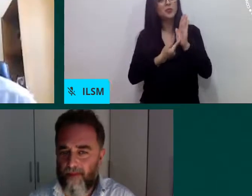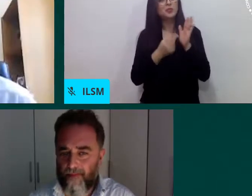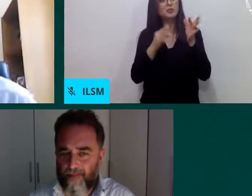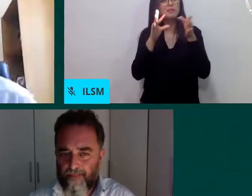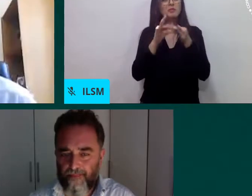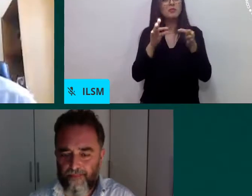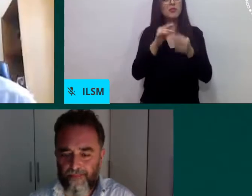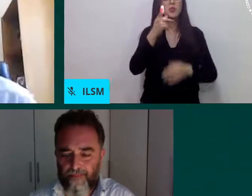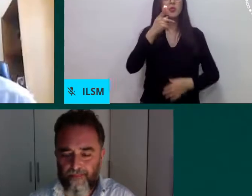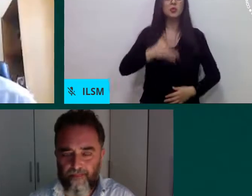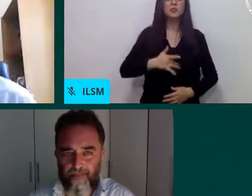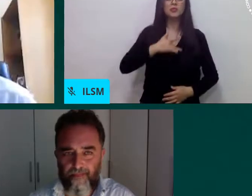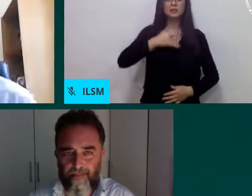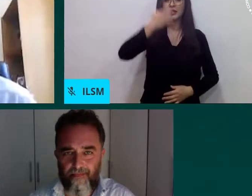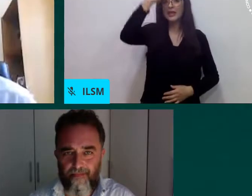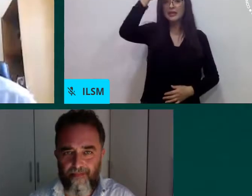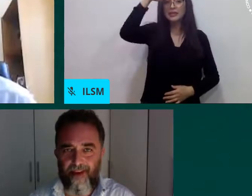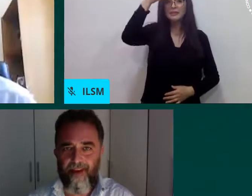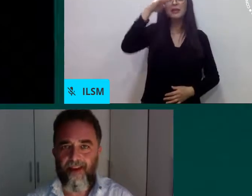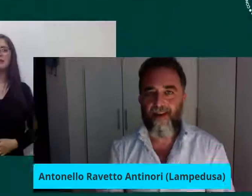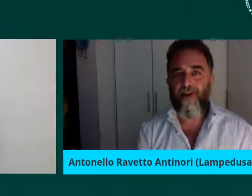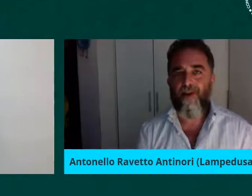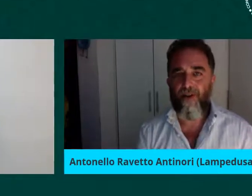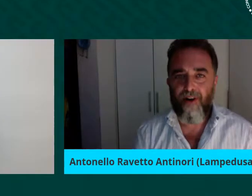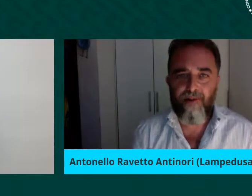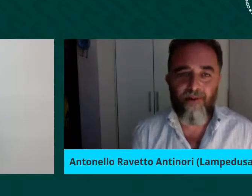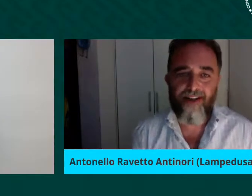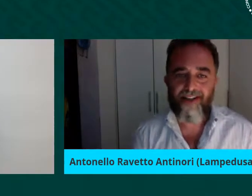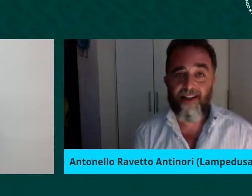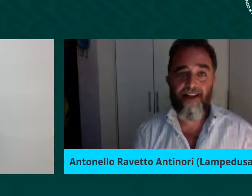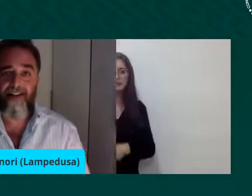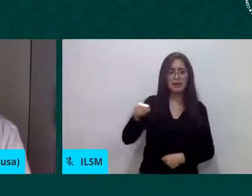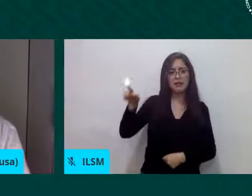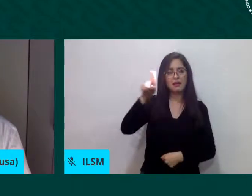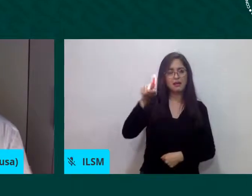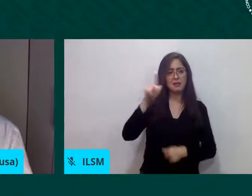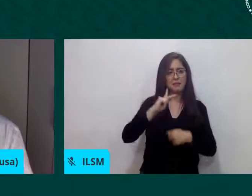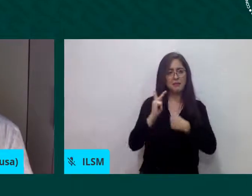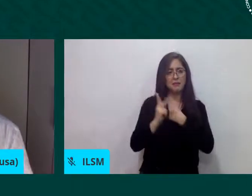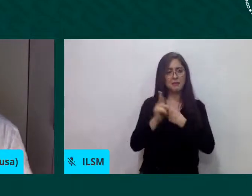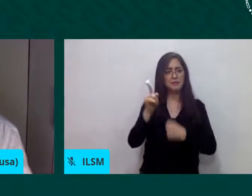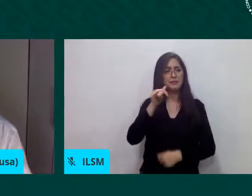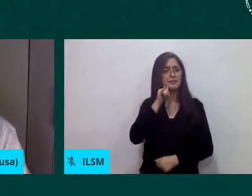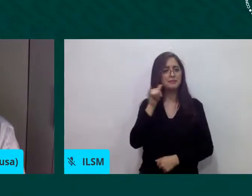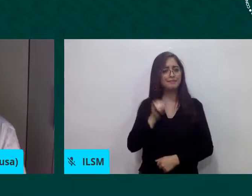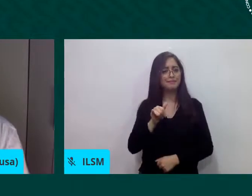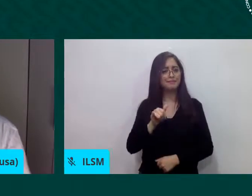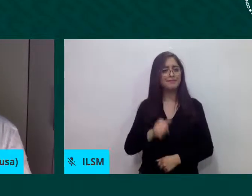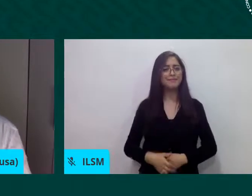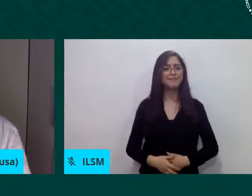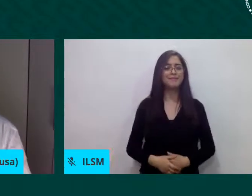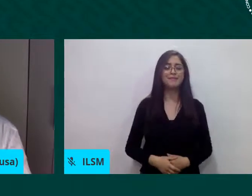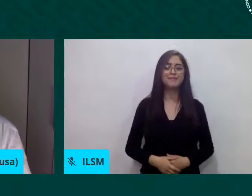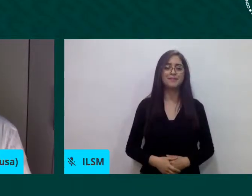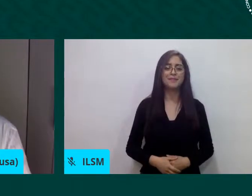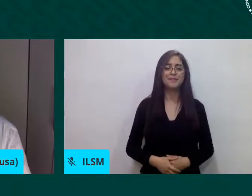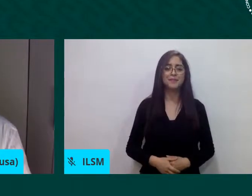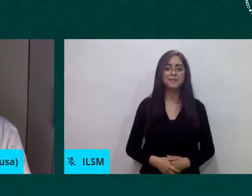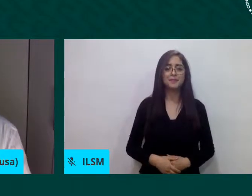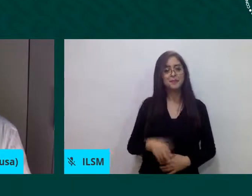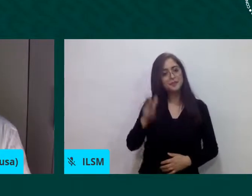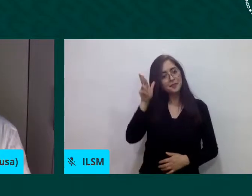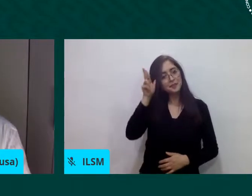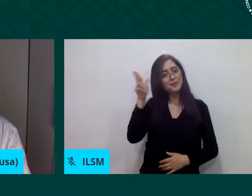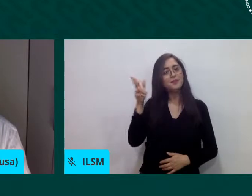desde Italia. Hola, buenas tardes o buen día, depende de donde me escuchan. Primera cosa,